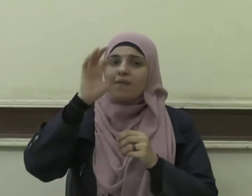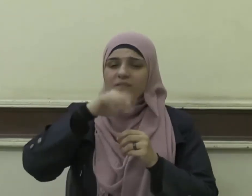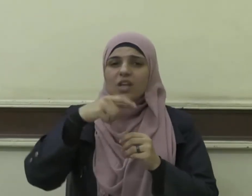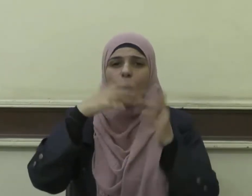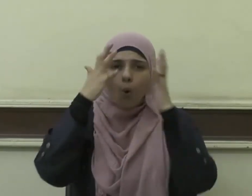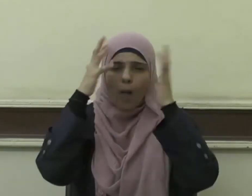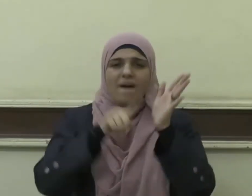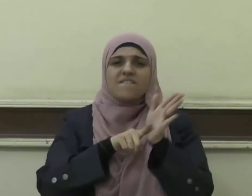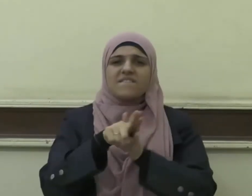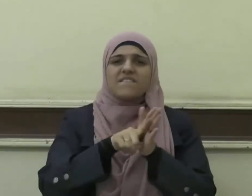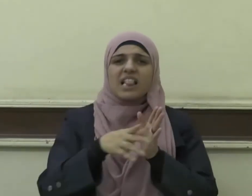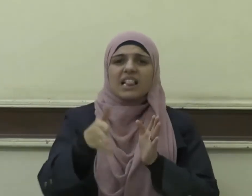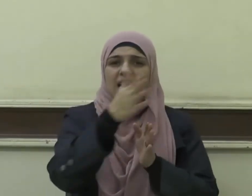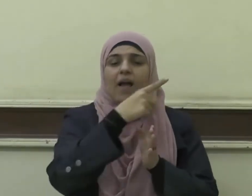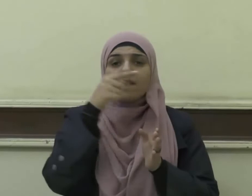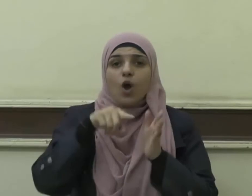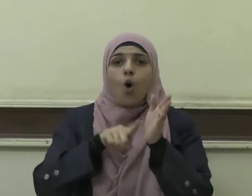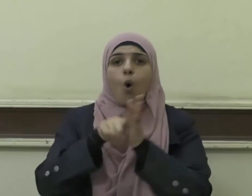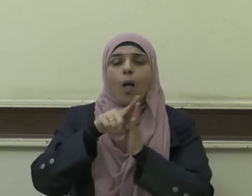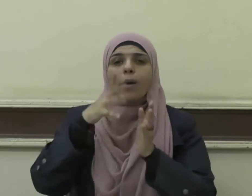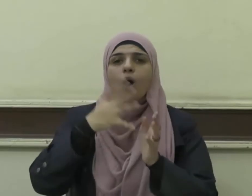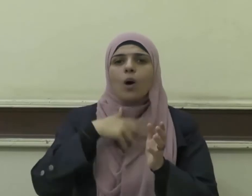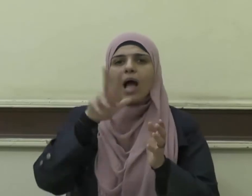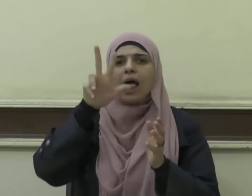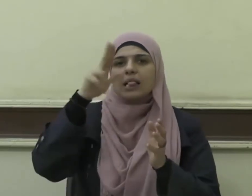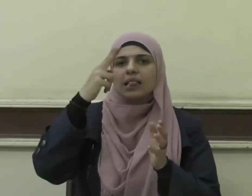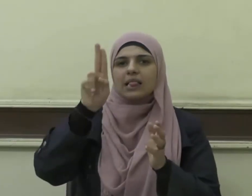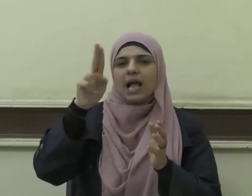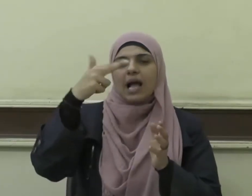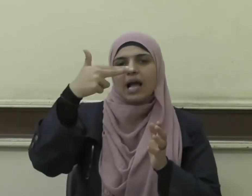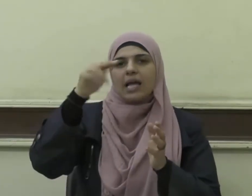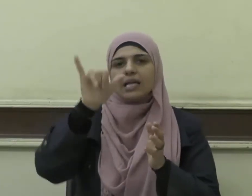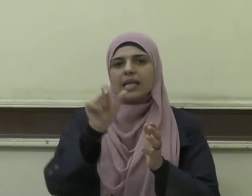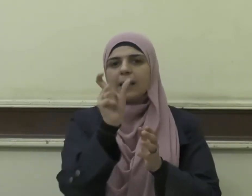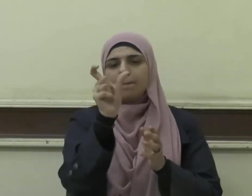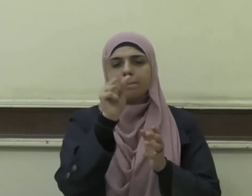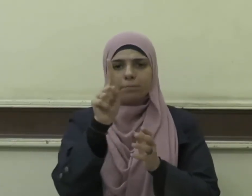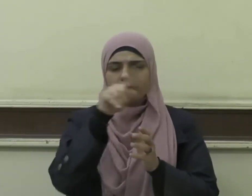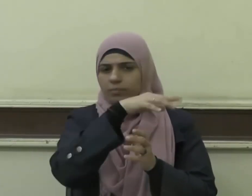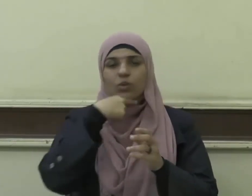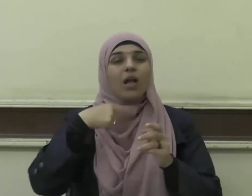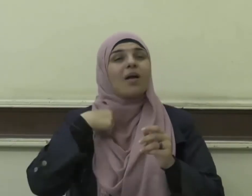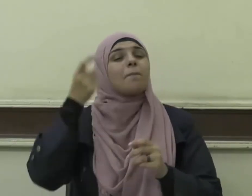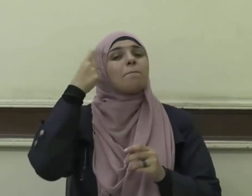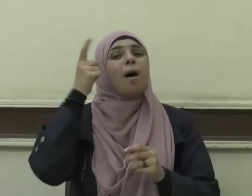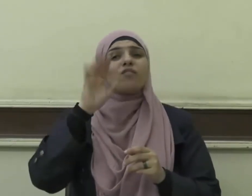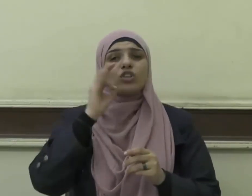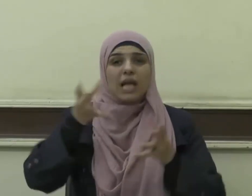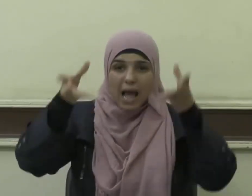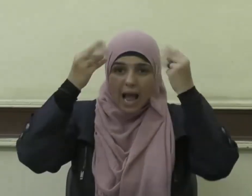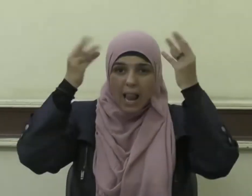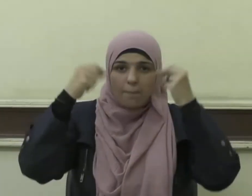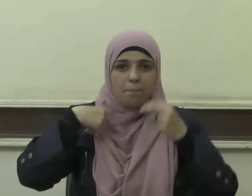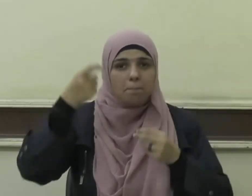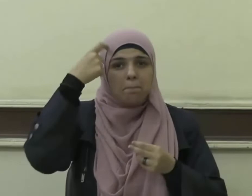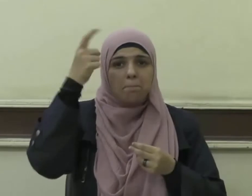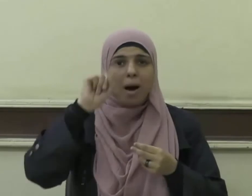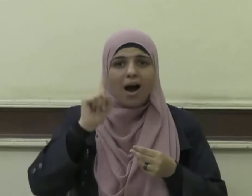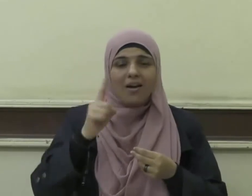علماء التغييب الذين يتحدَّثون بغير علم ولم يفطنوا إلى حاجة